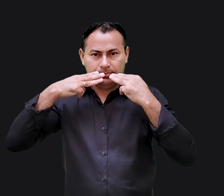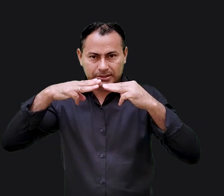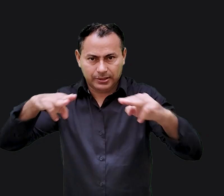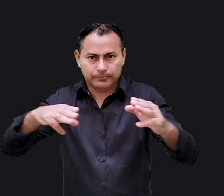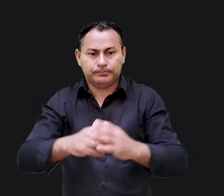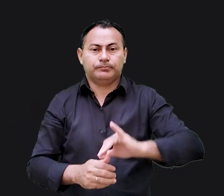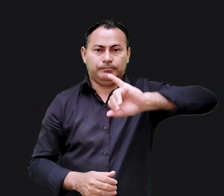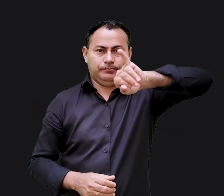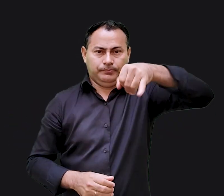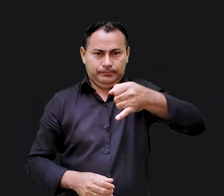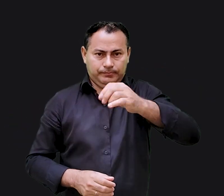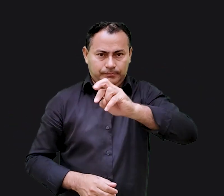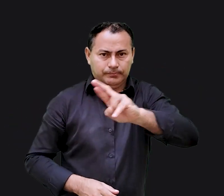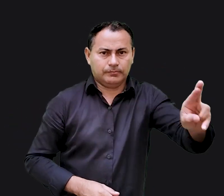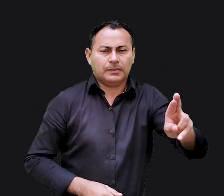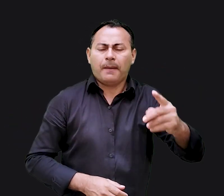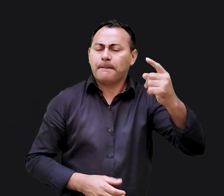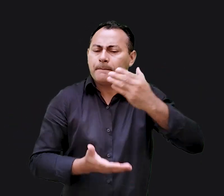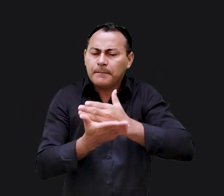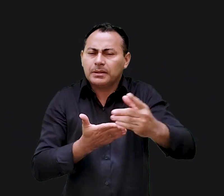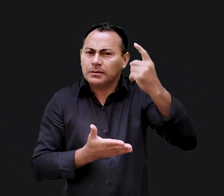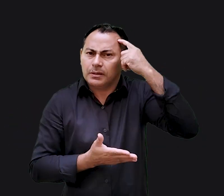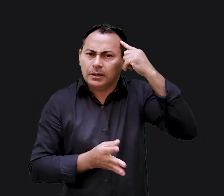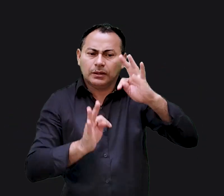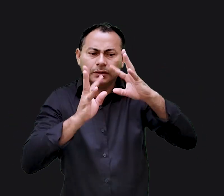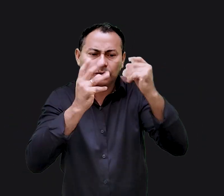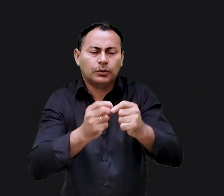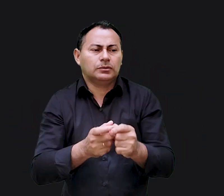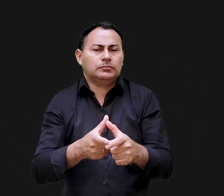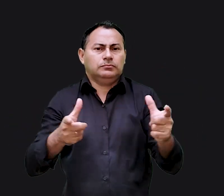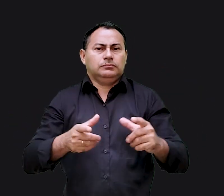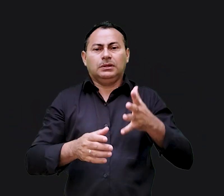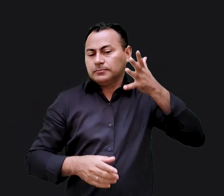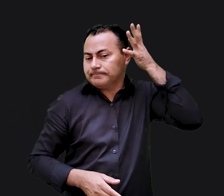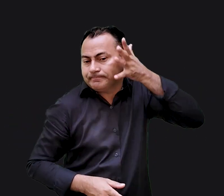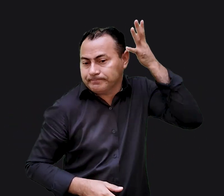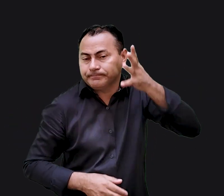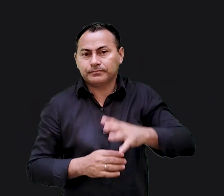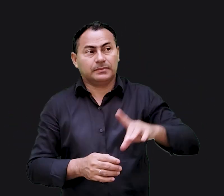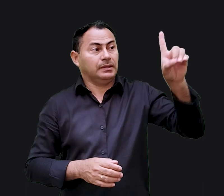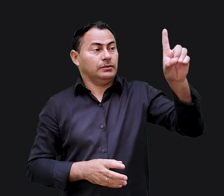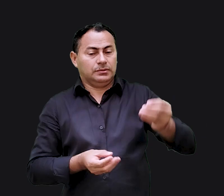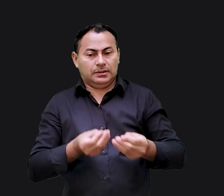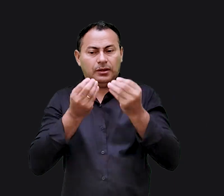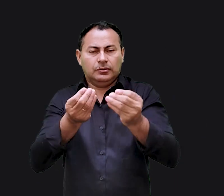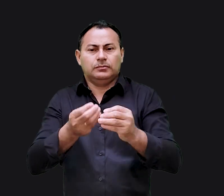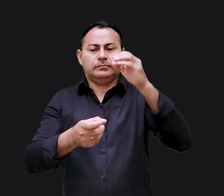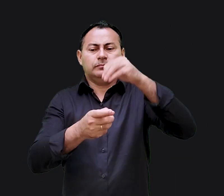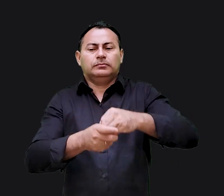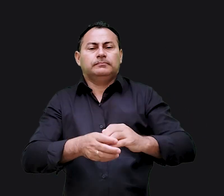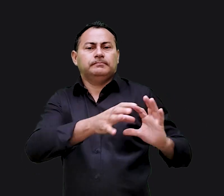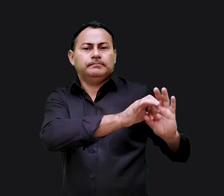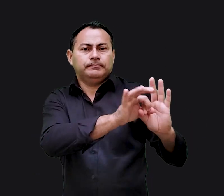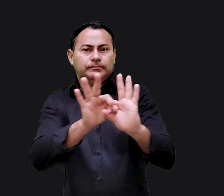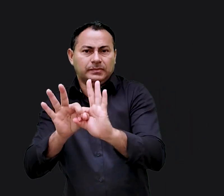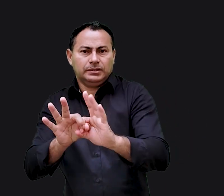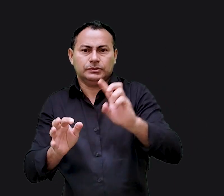ministério. Jeremias começou a pensar e a relembrar todos aqueles grandes sermões que Deus havia lhe dado no meio daquele